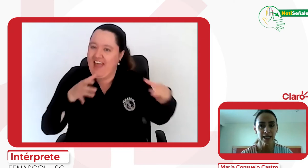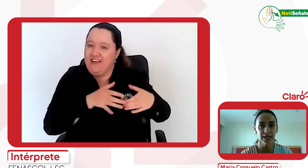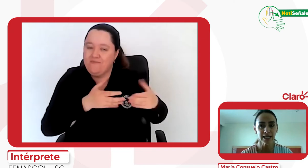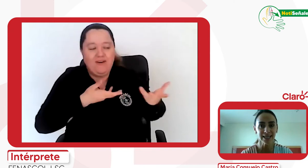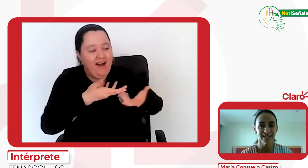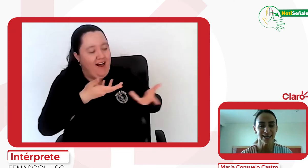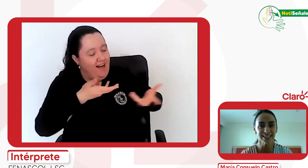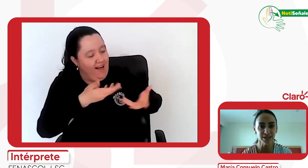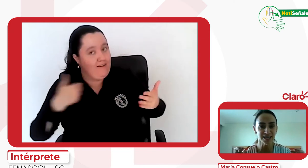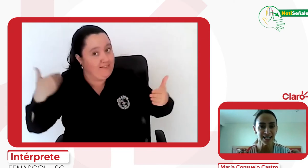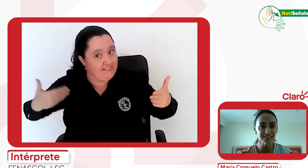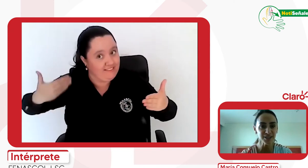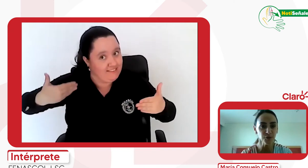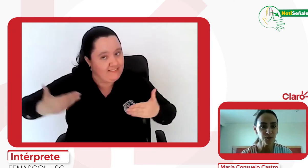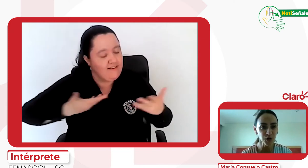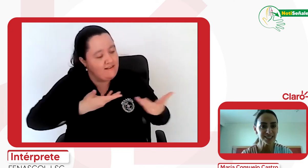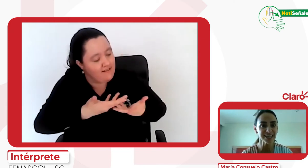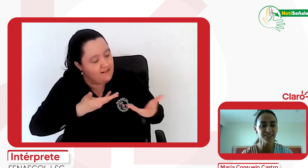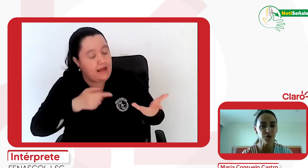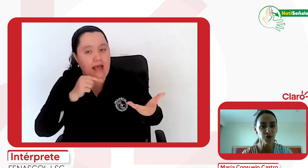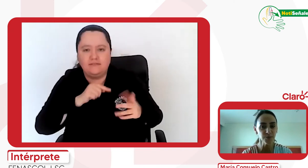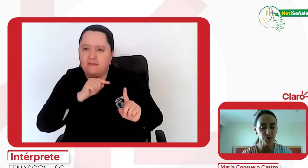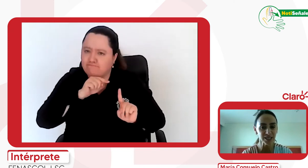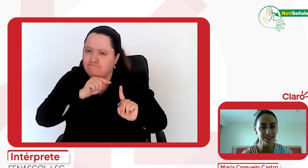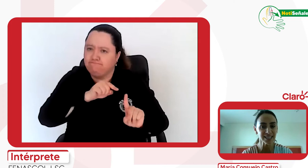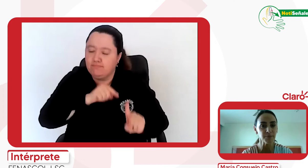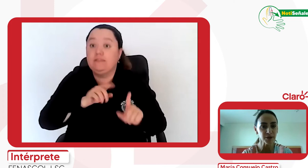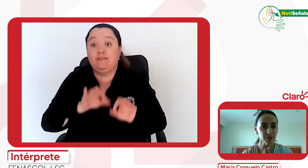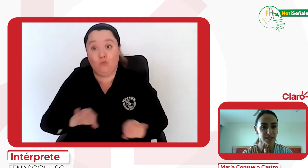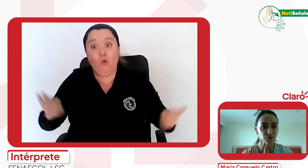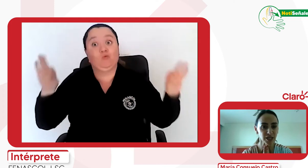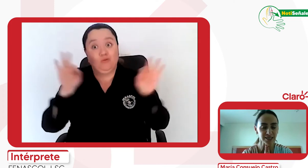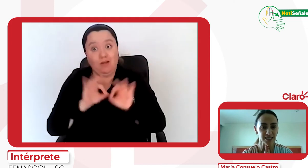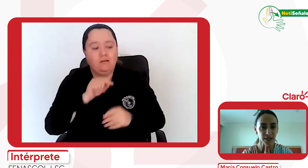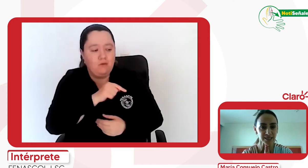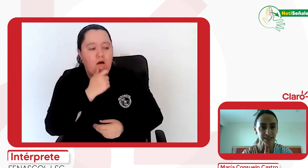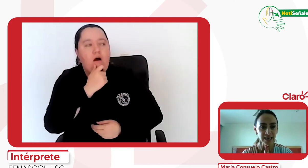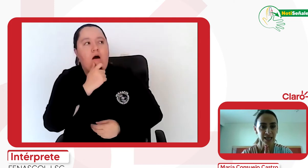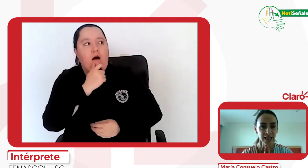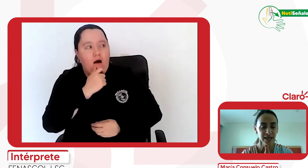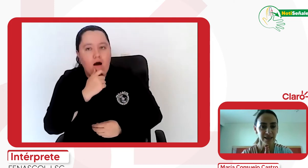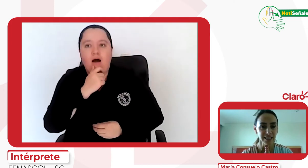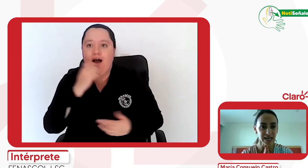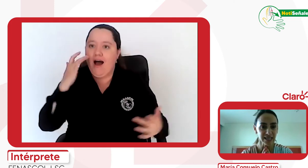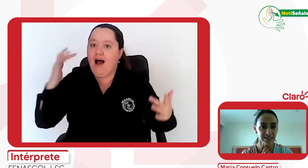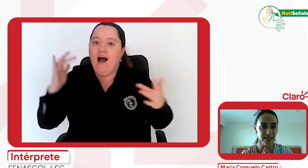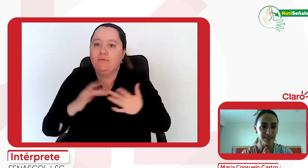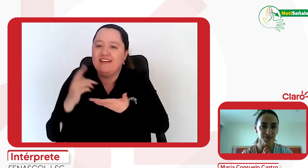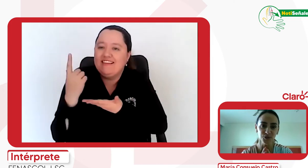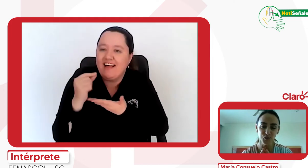que han sido puntuales, que han sido importantes y que han permitido cerrar estas brechas digitales que antes no nos